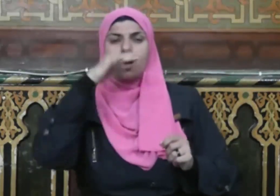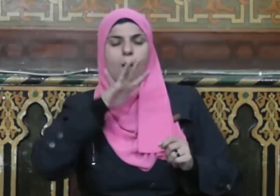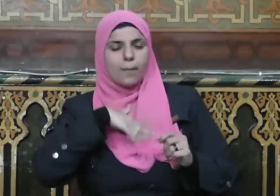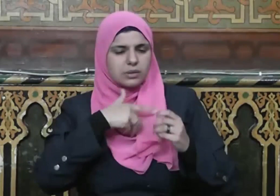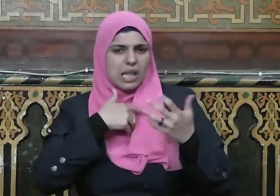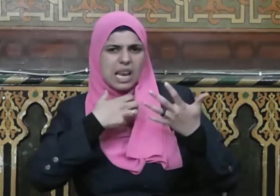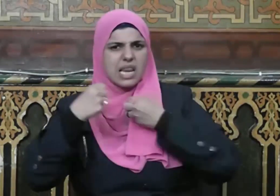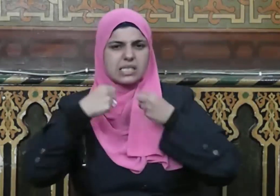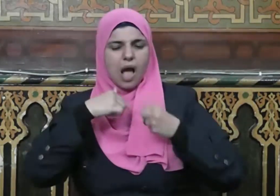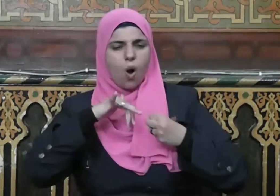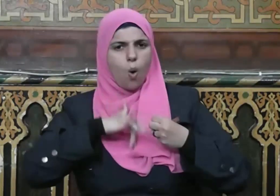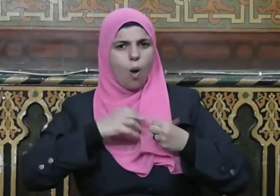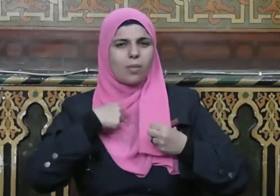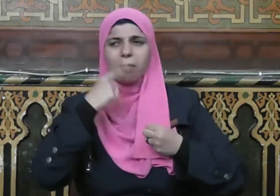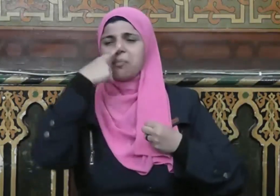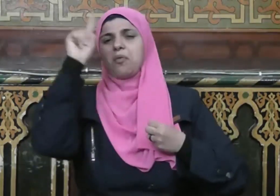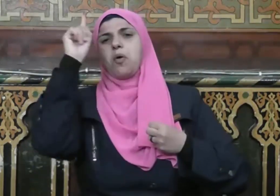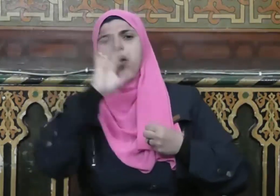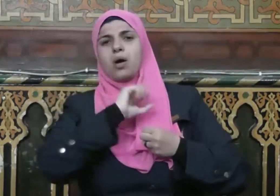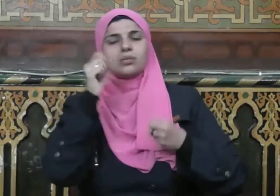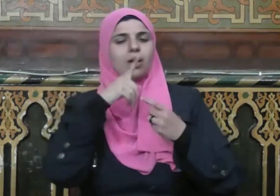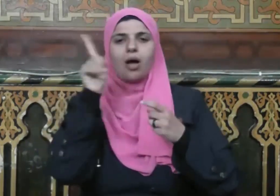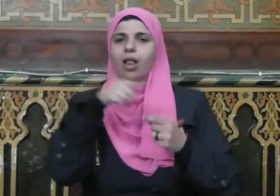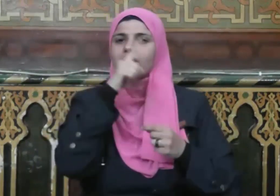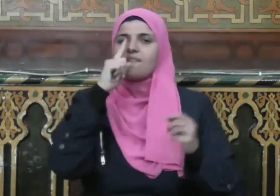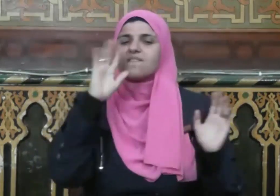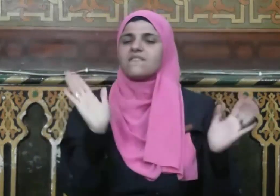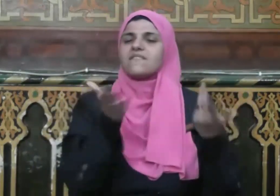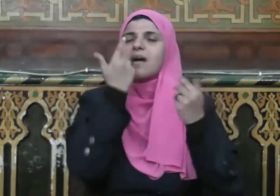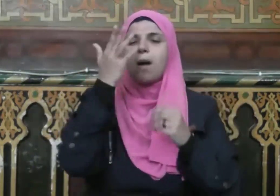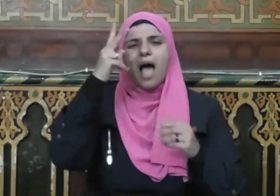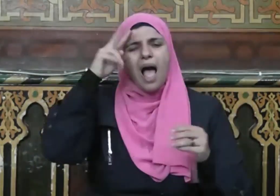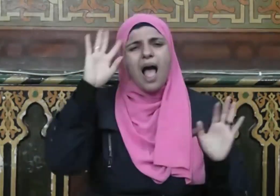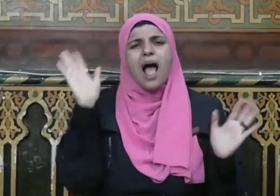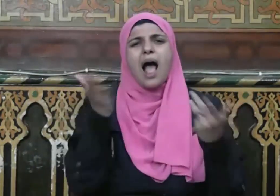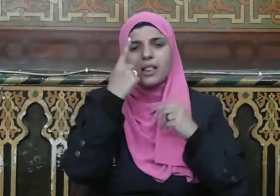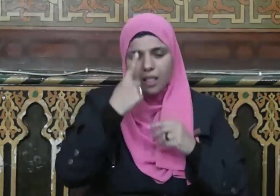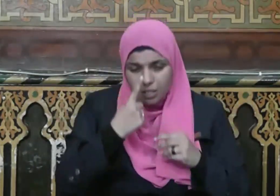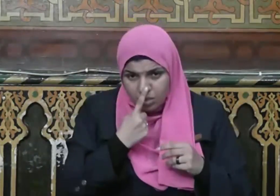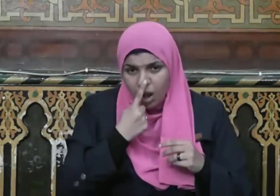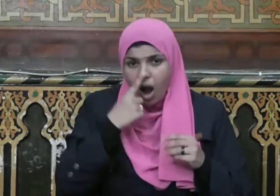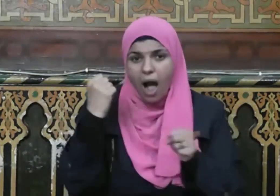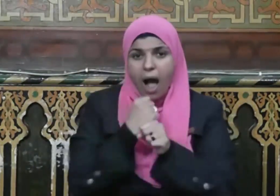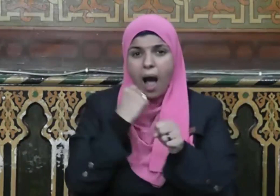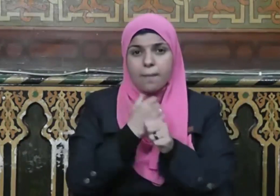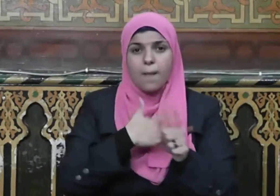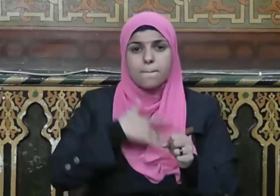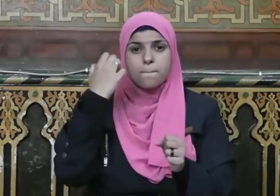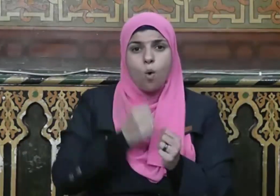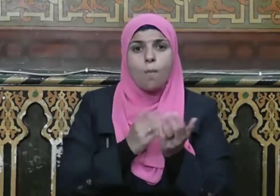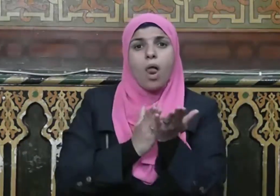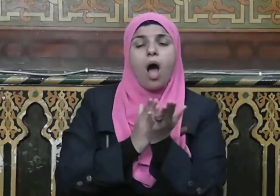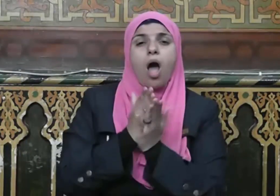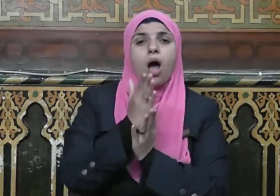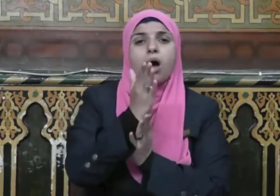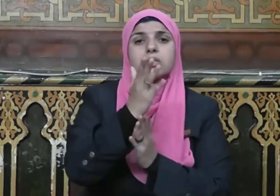عجب فما من طاعة يؤديها المؤمن بإخلاص وصدق نية